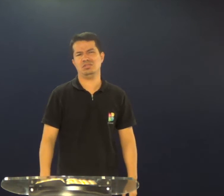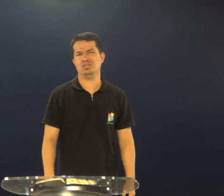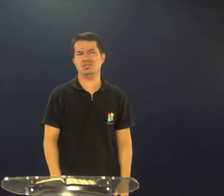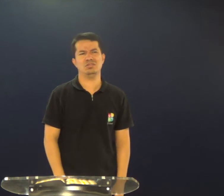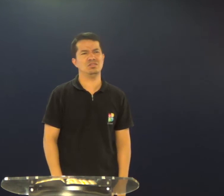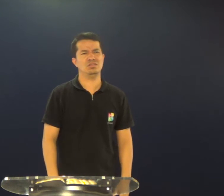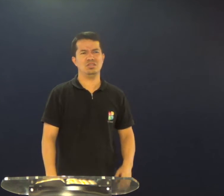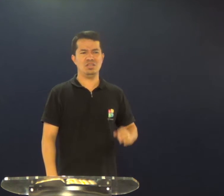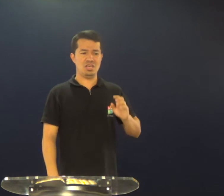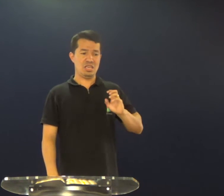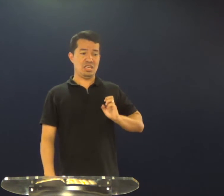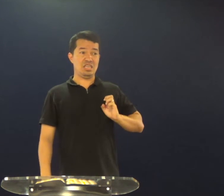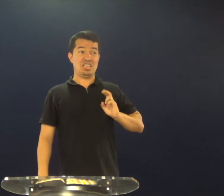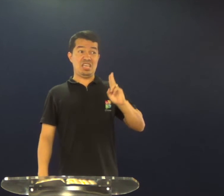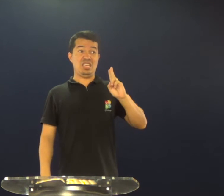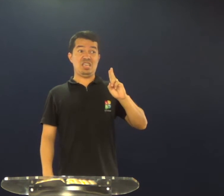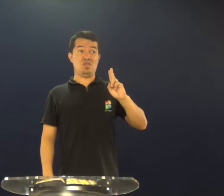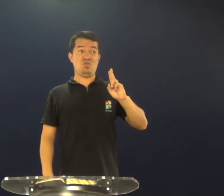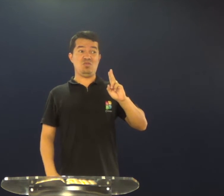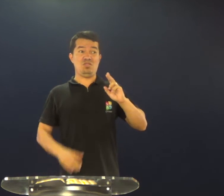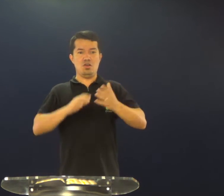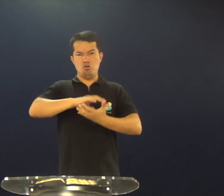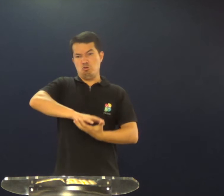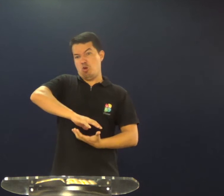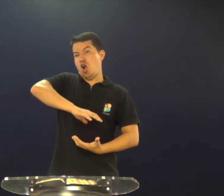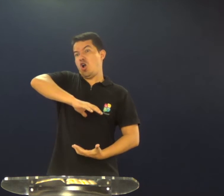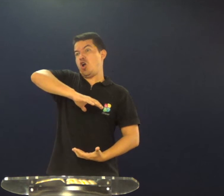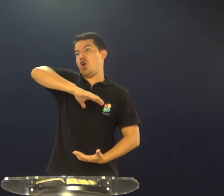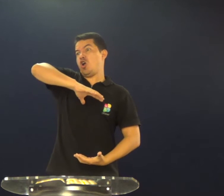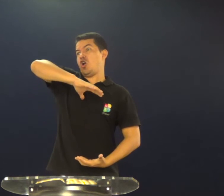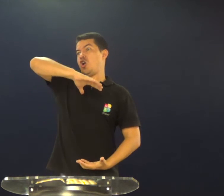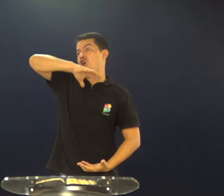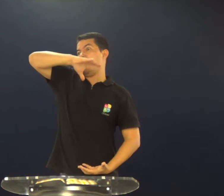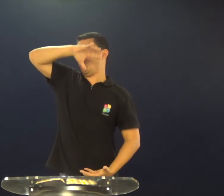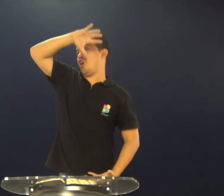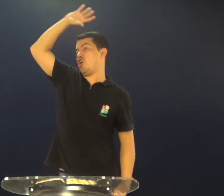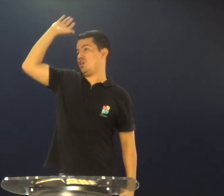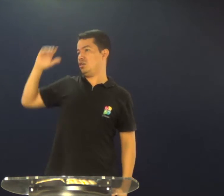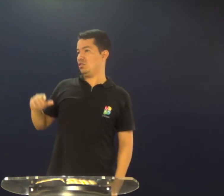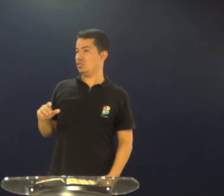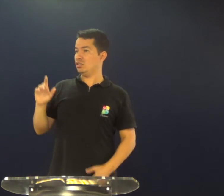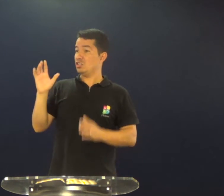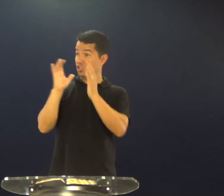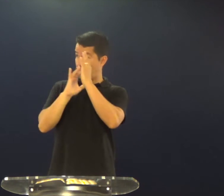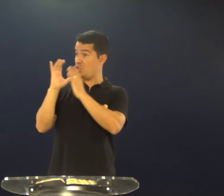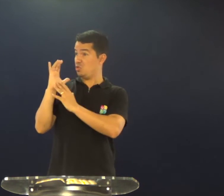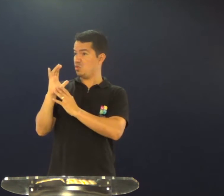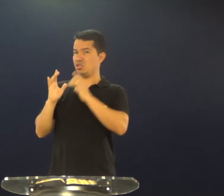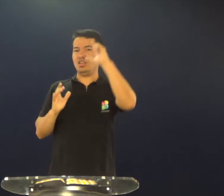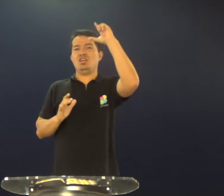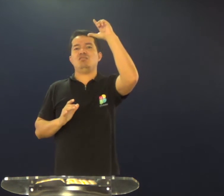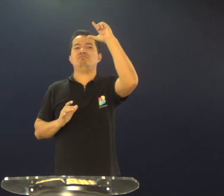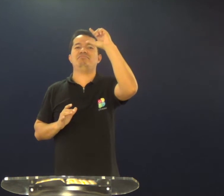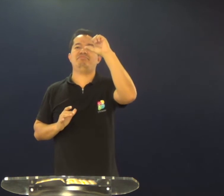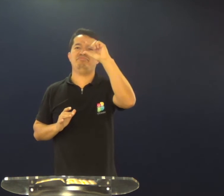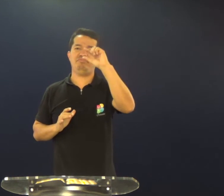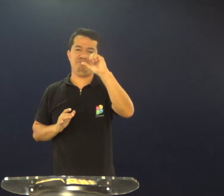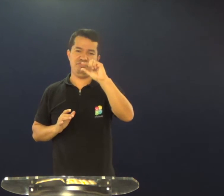sinto muito, mas esse eu está crescendo, Jesus disse,